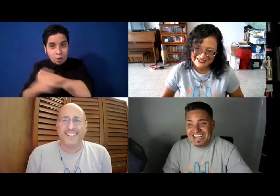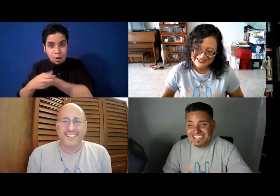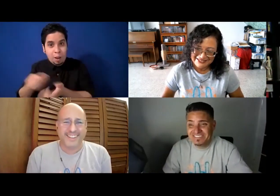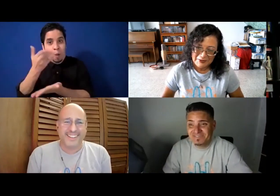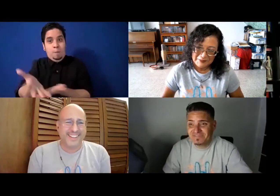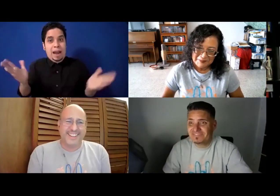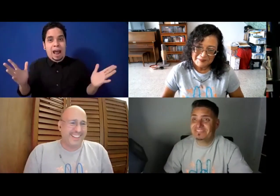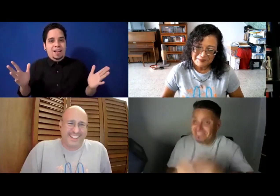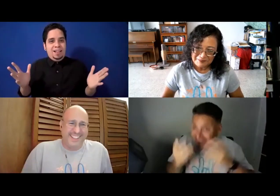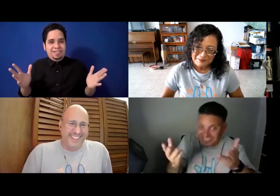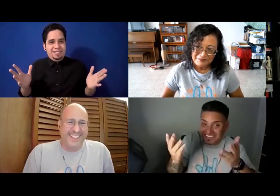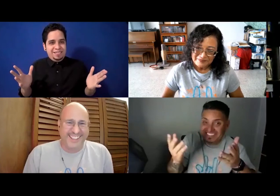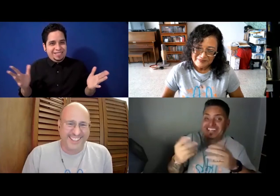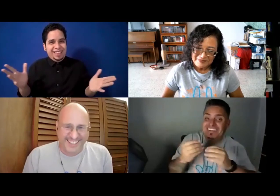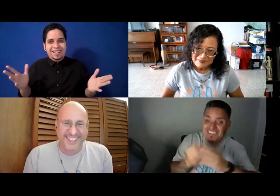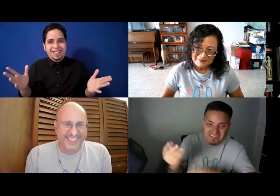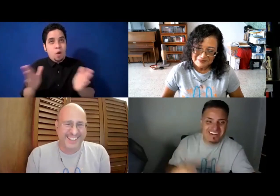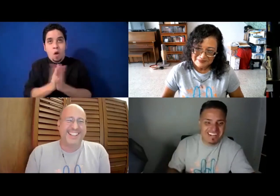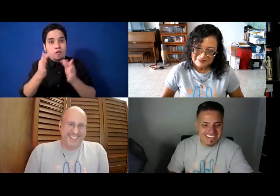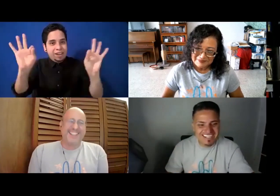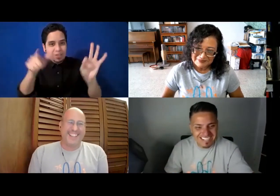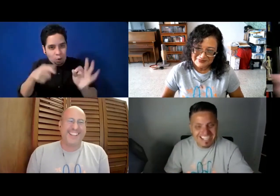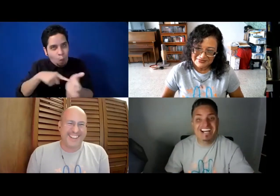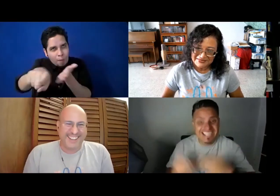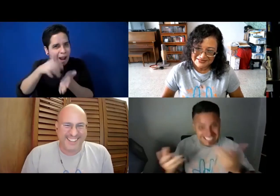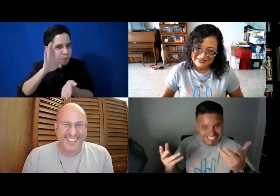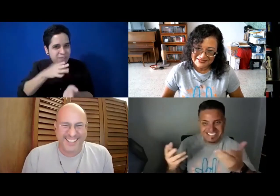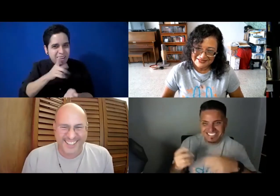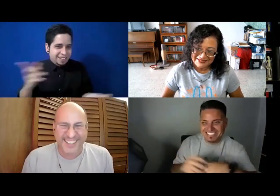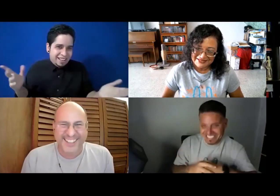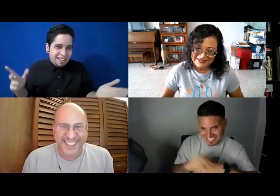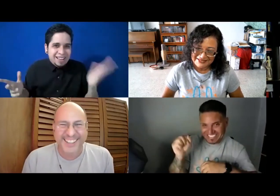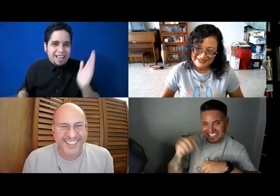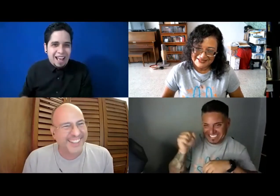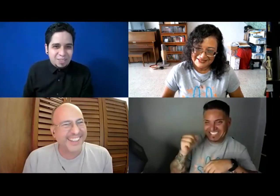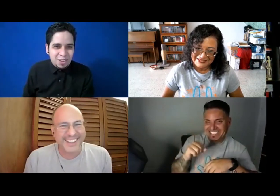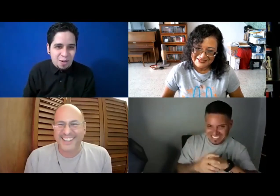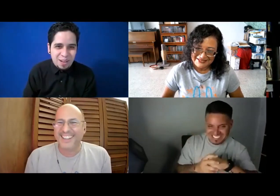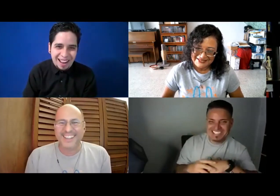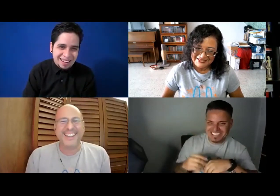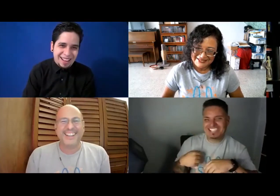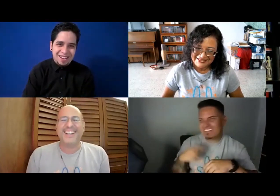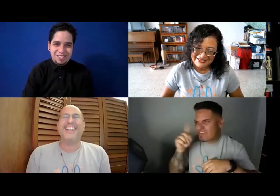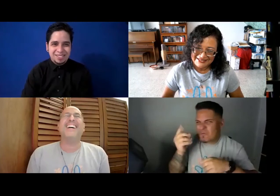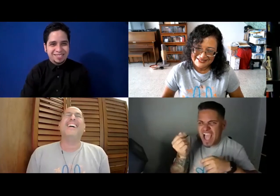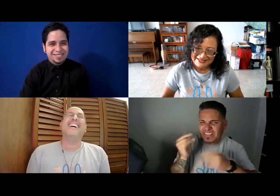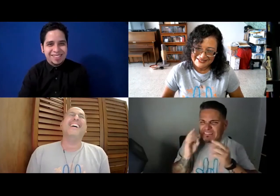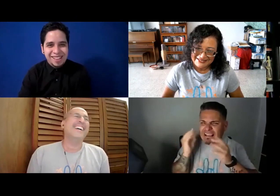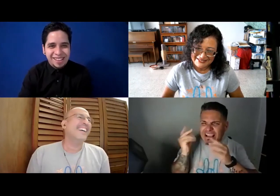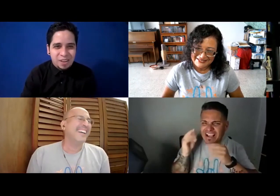No lo va a pedir gratis. Él lo va a pagar. Déjenlo hacerlo. Exacto. lo voy a pagar. Claro. Mira,